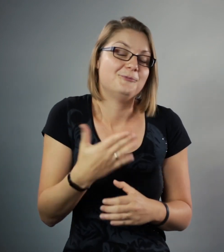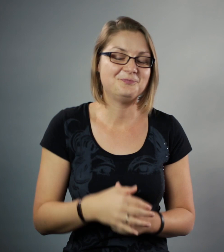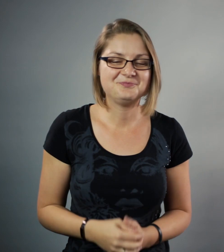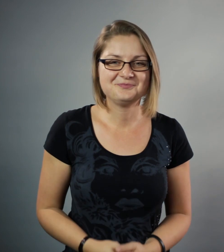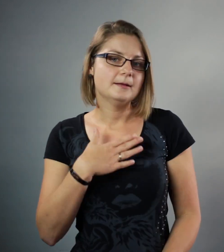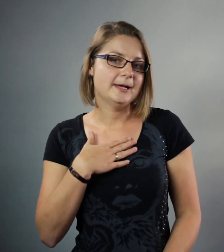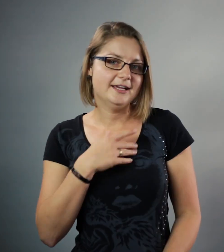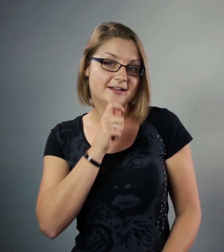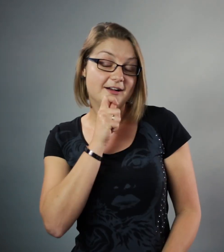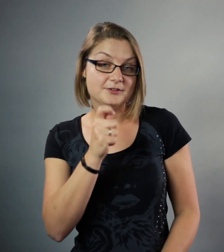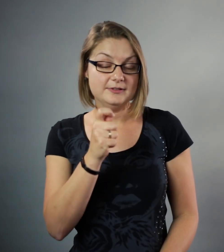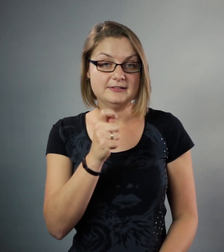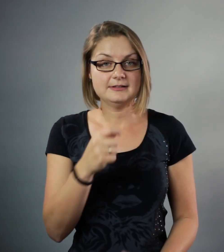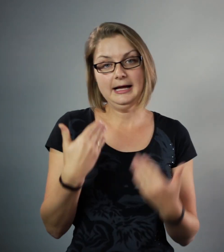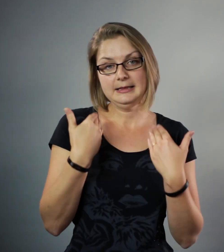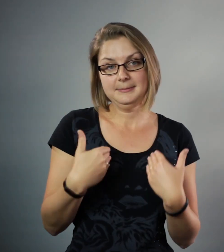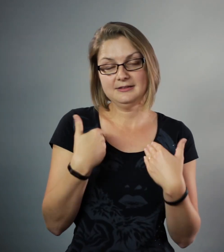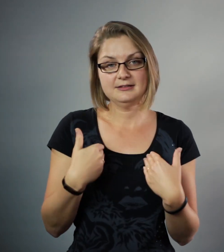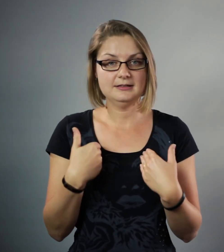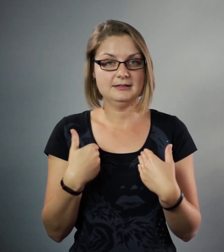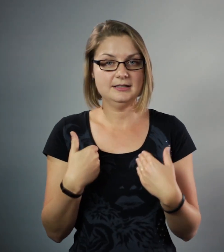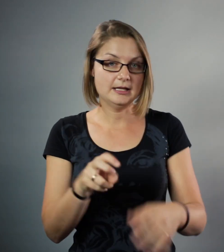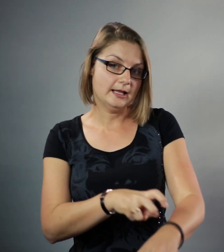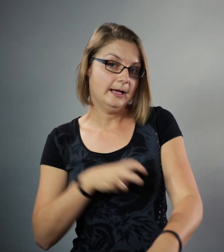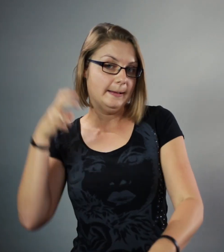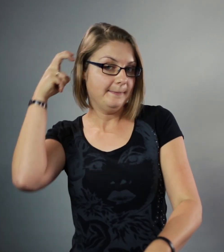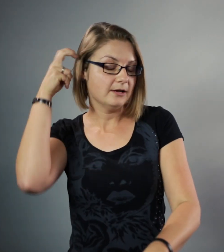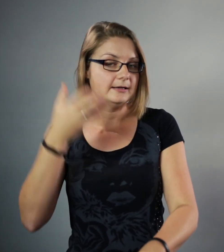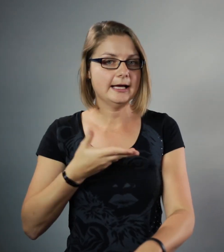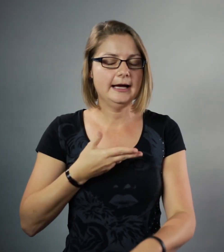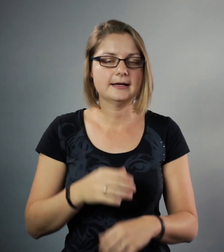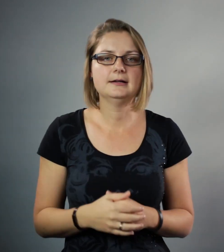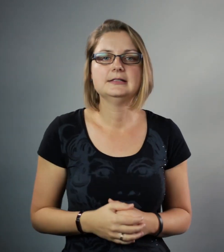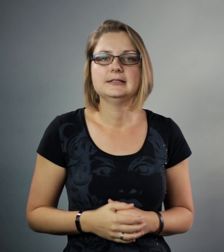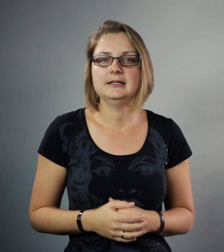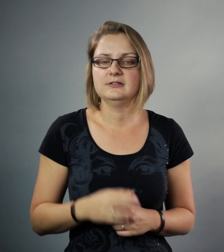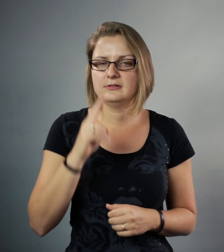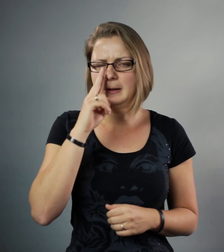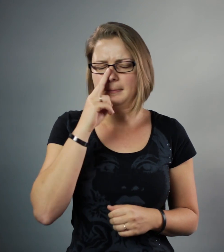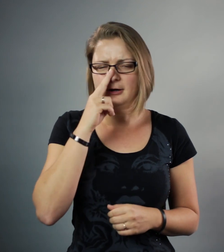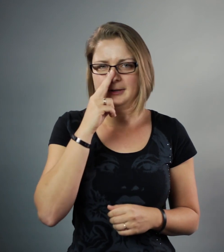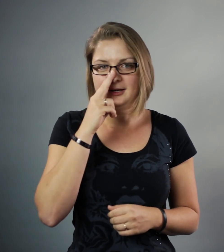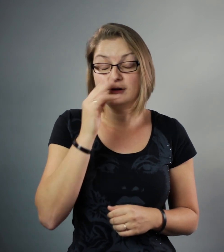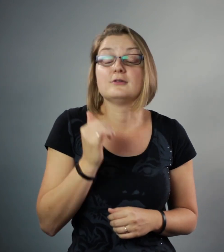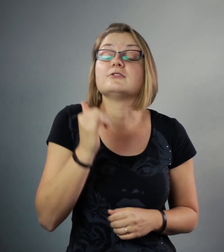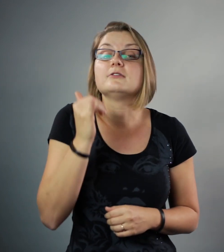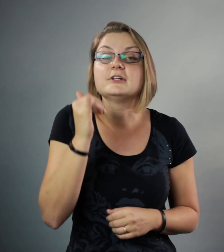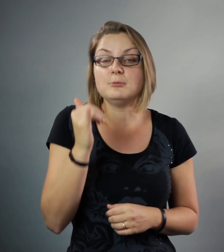Mijn advies aan mensen die een medel krijgen is probeer zoveel